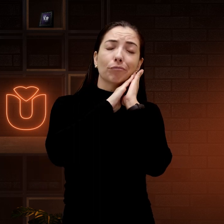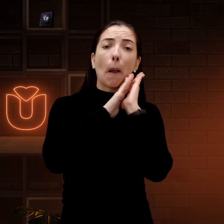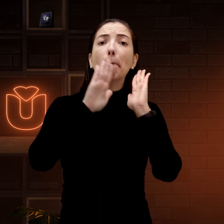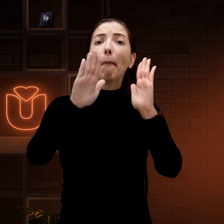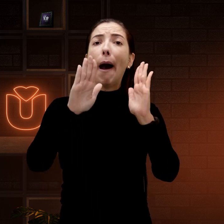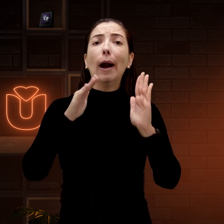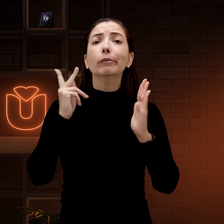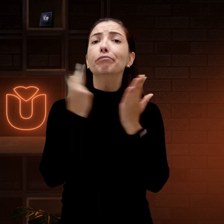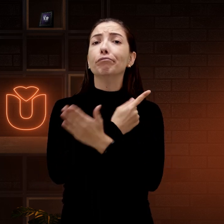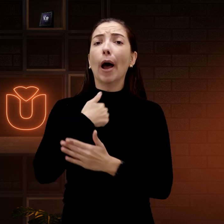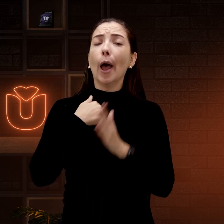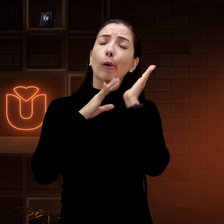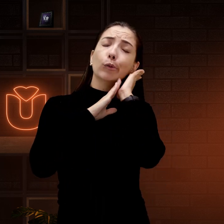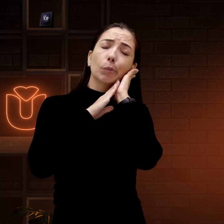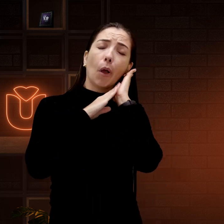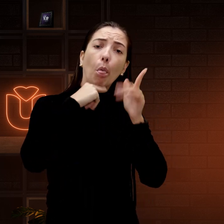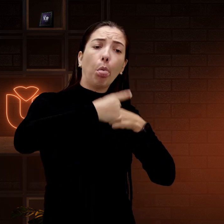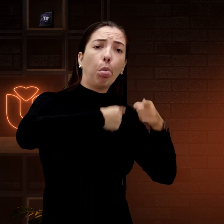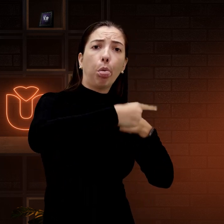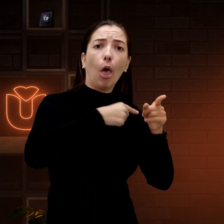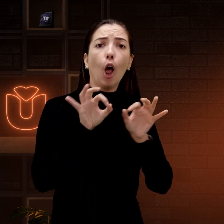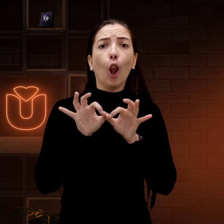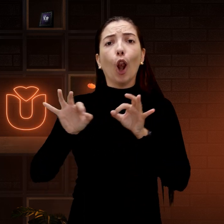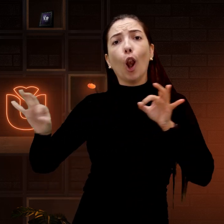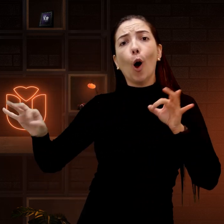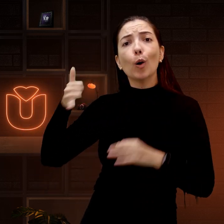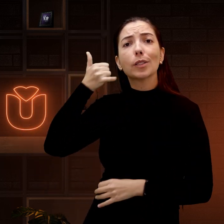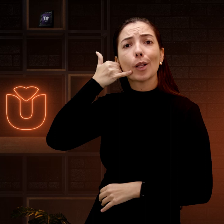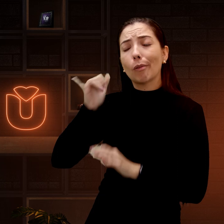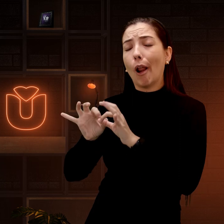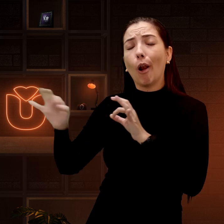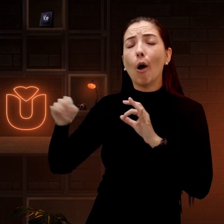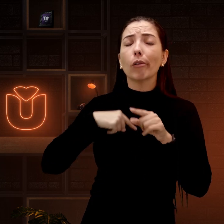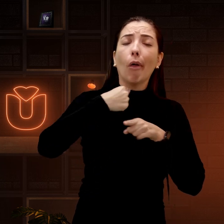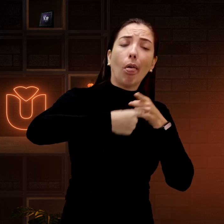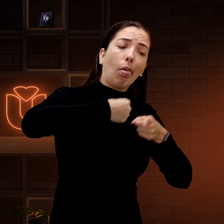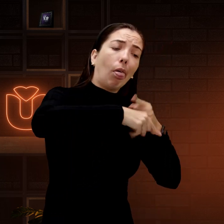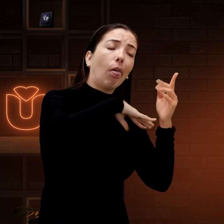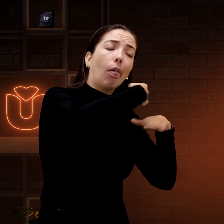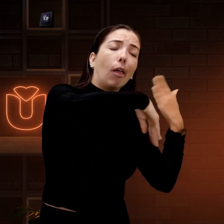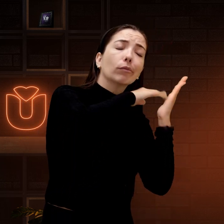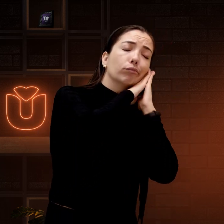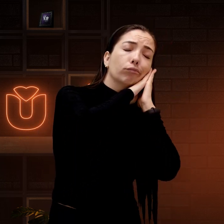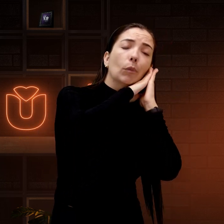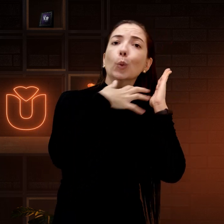perto do travesseiro. Mas aconteceu de dormir e eu me mexer e colocar o celular para longe de mim.